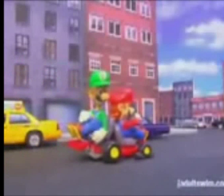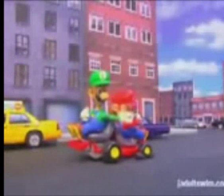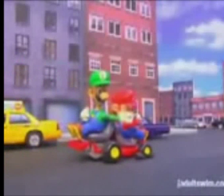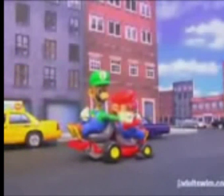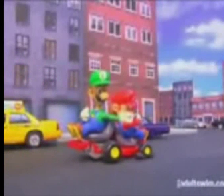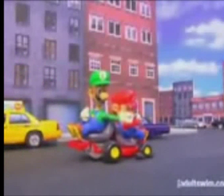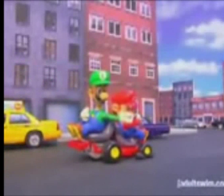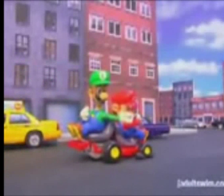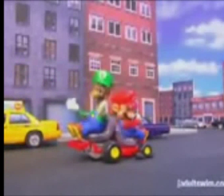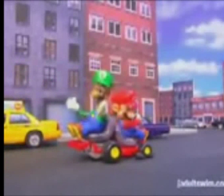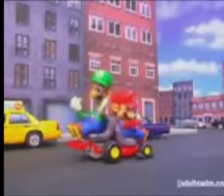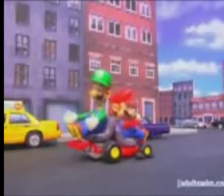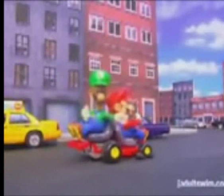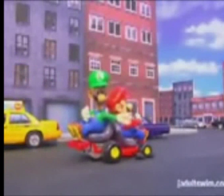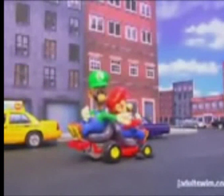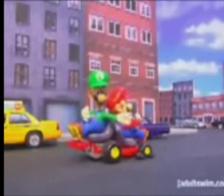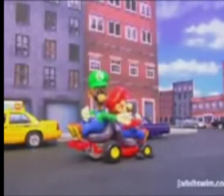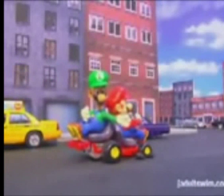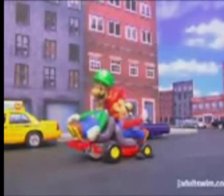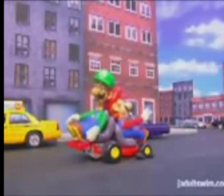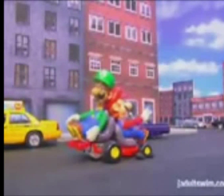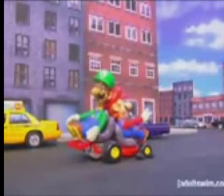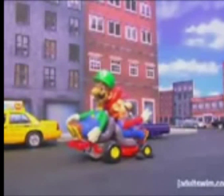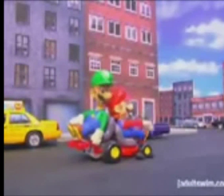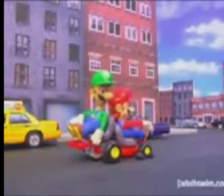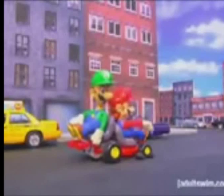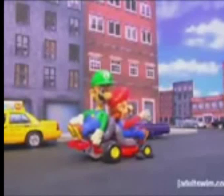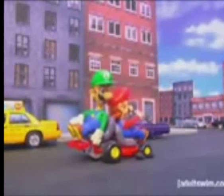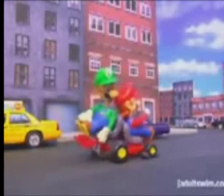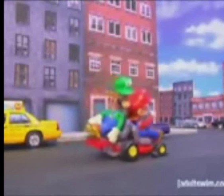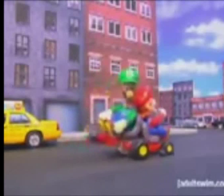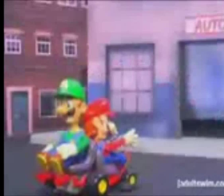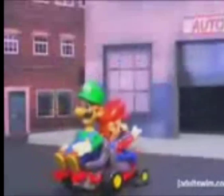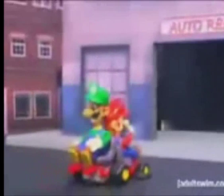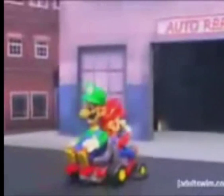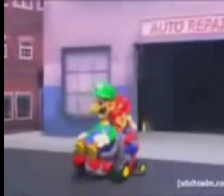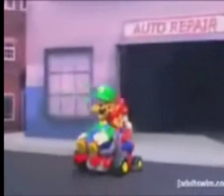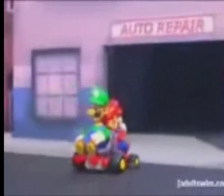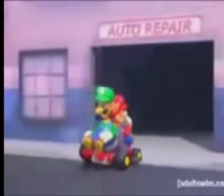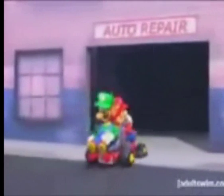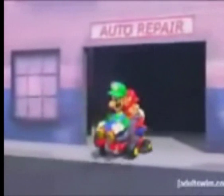oh guarda qua abbiamo una pietra flotta guarda un garage di ripare un pulo in lì